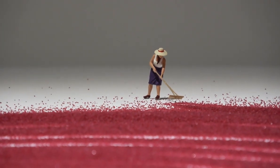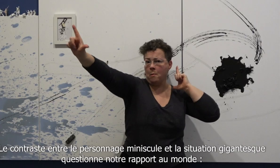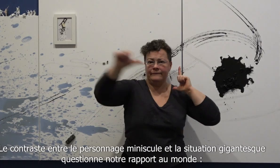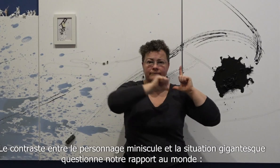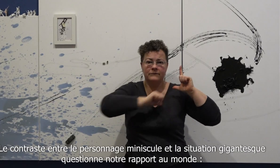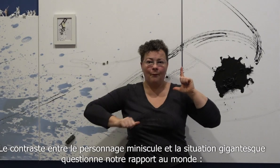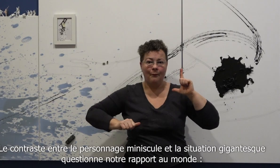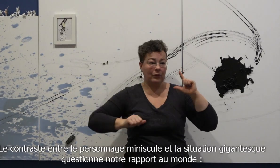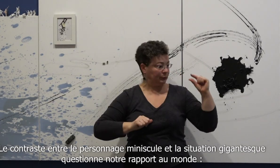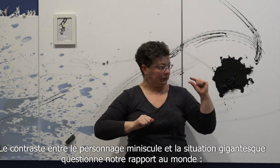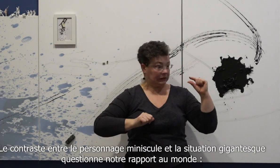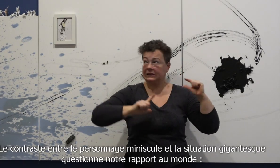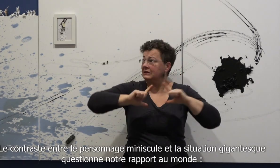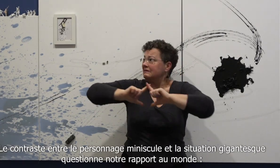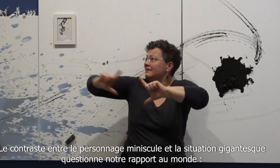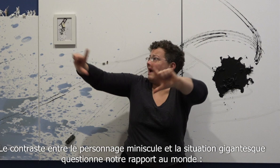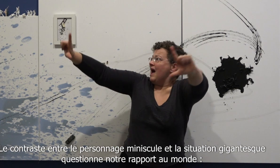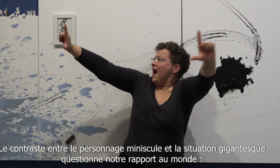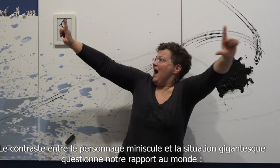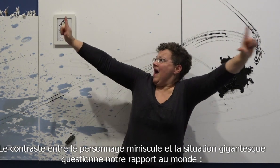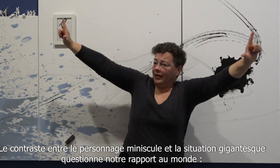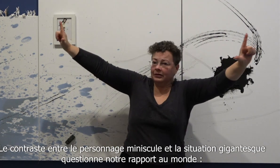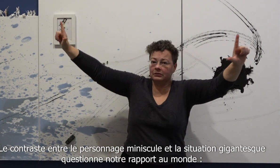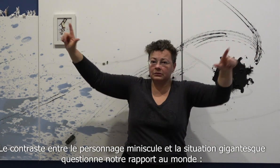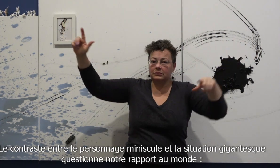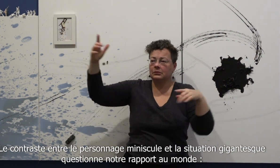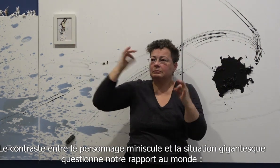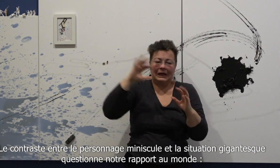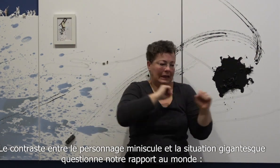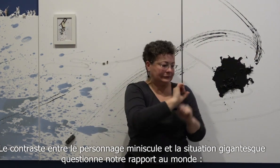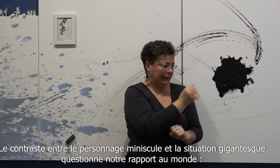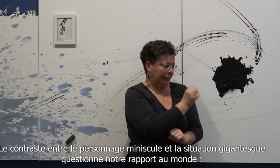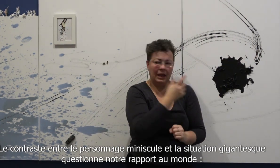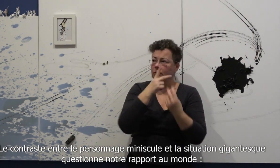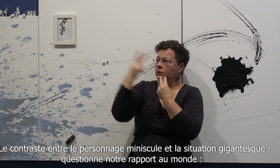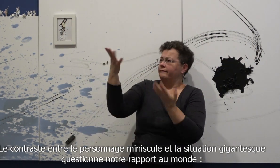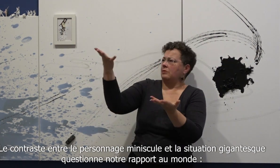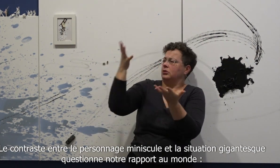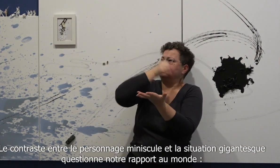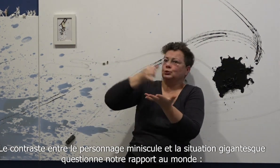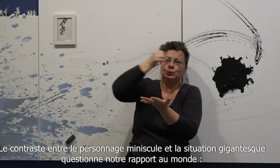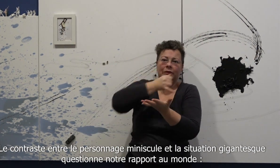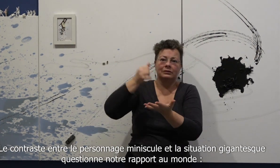Ce contraste entre le personnage minuscule et la situation gigantesque questionne notre rapport au monde.